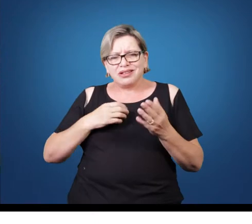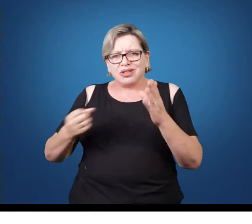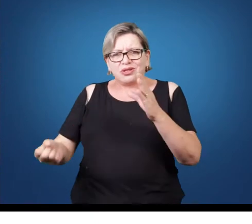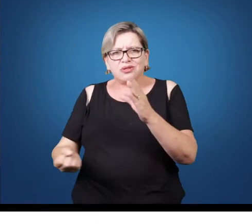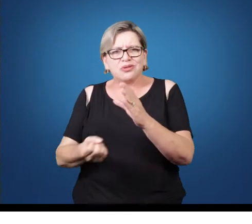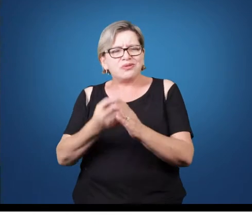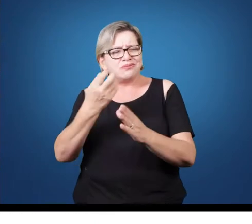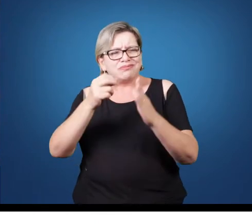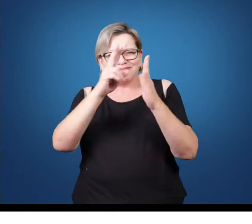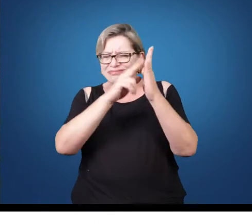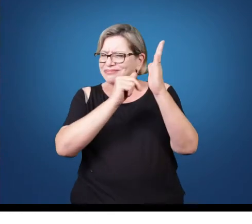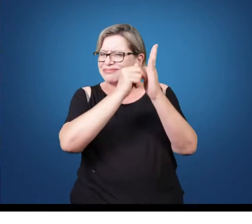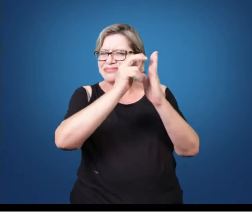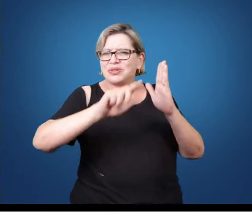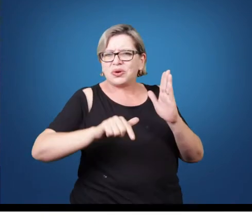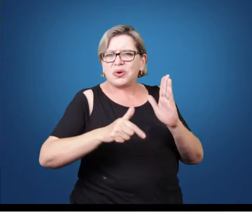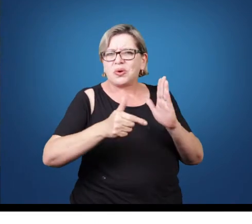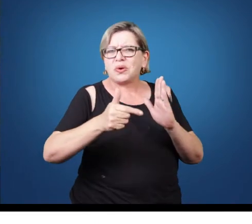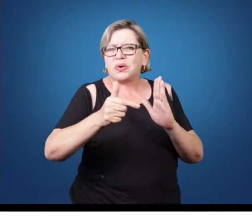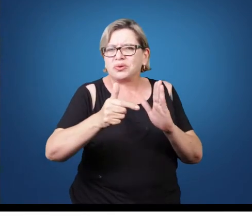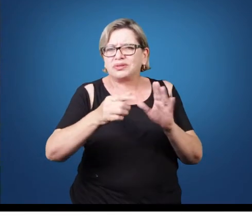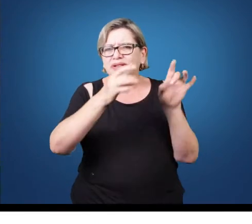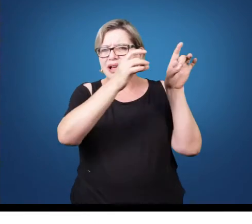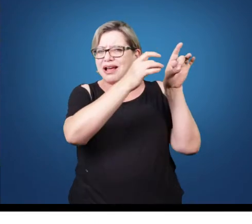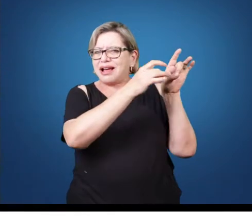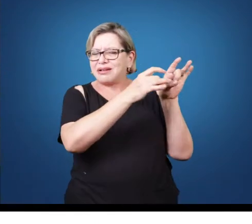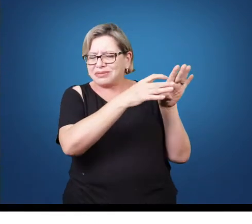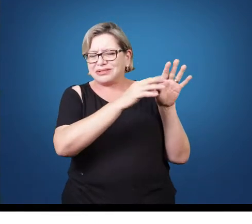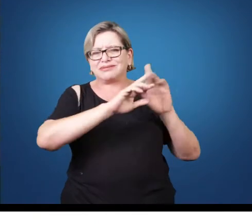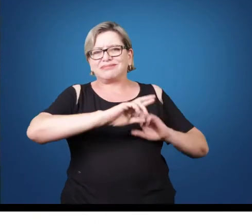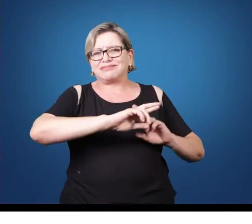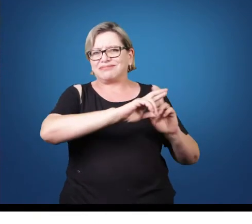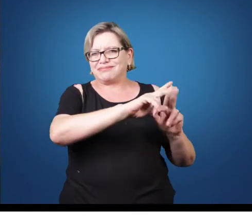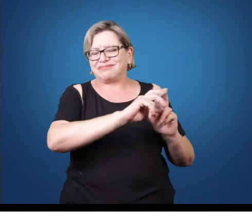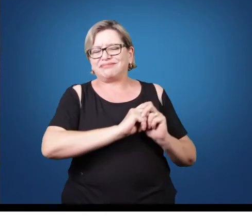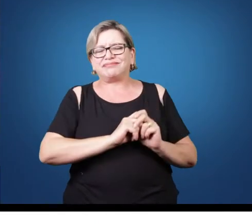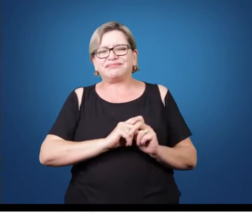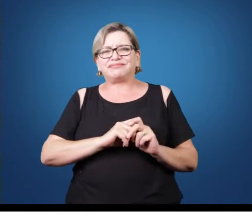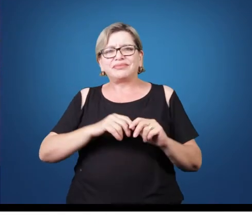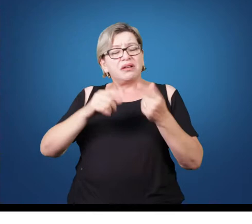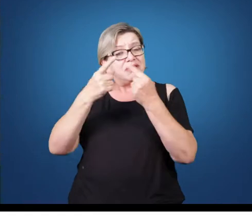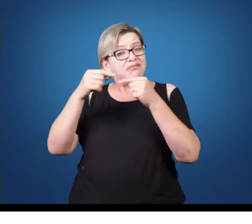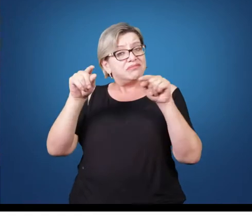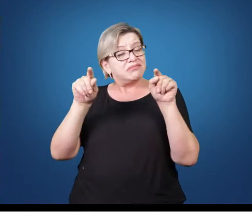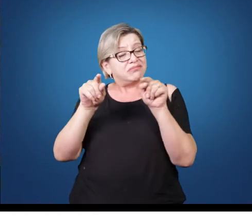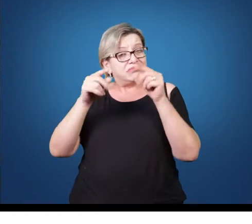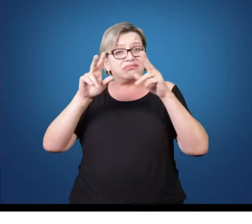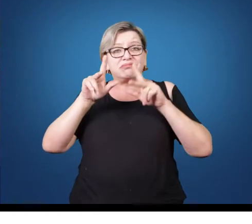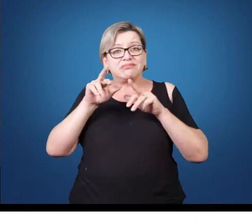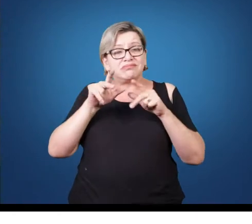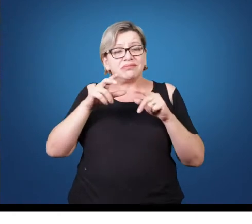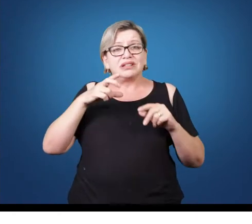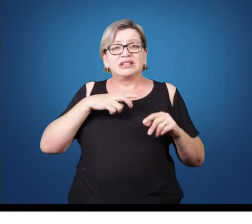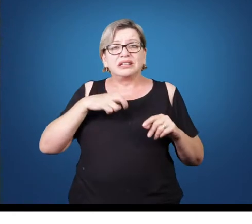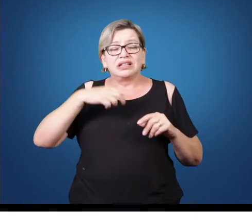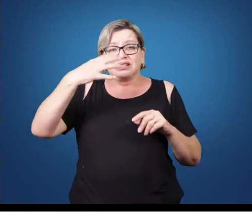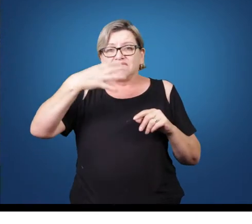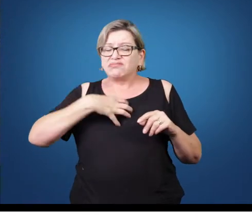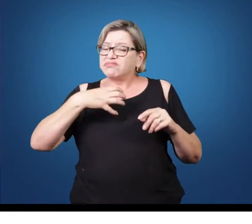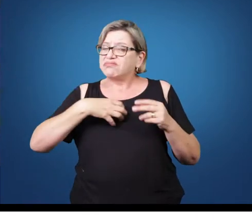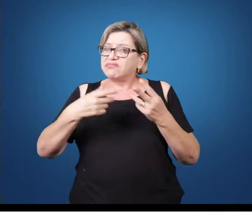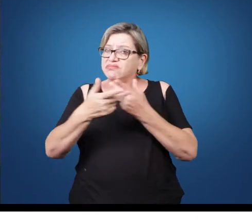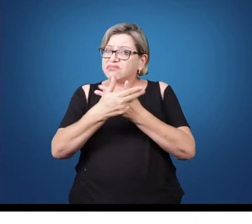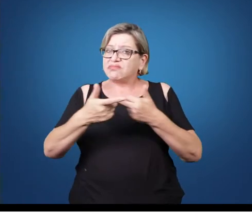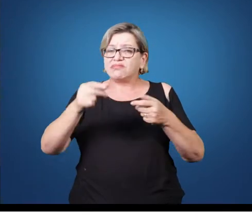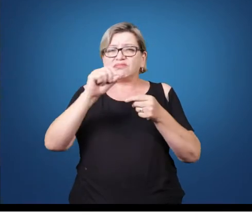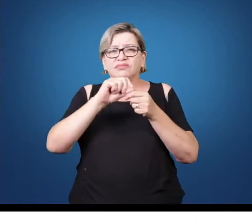que vão abandonar radicalmente a perspectiva linear. Então a música é da mesma forma. Há uma série de modos de fazer que